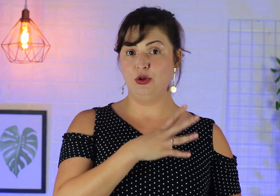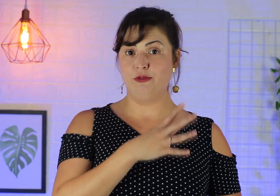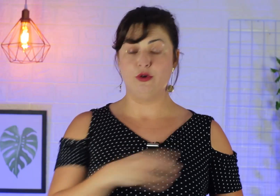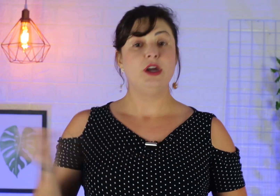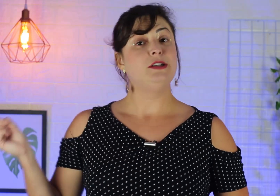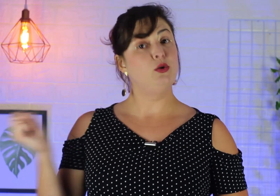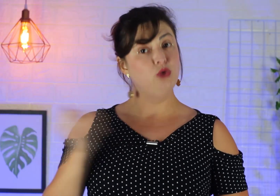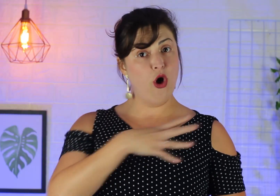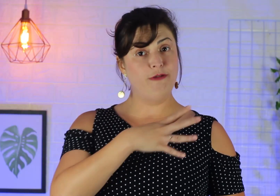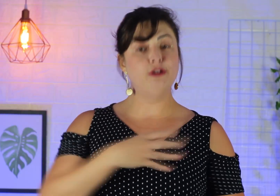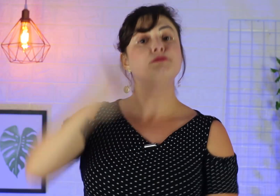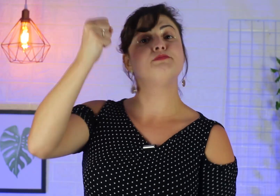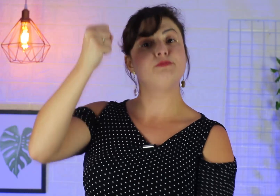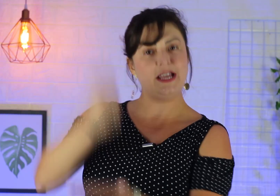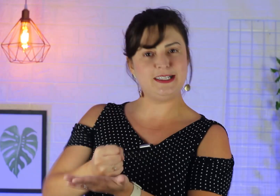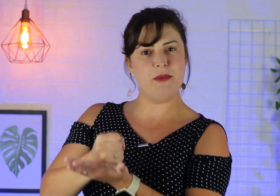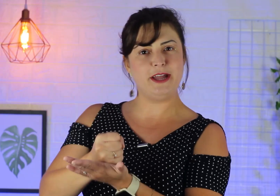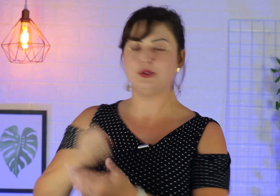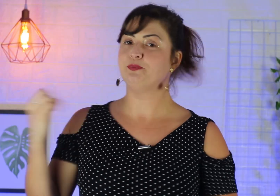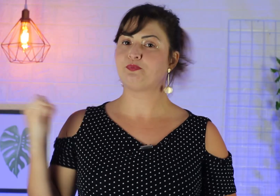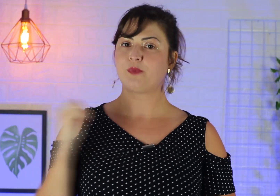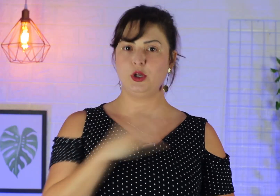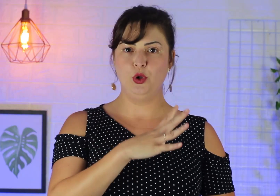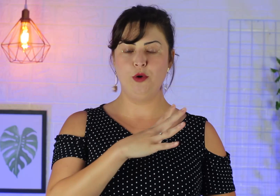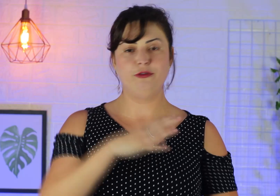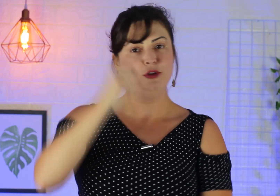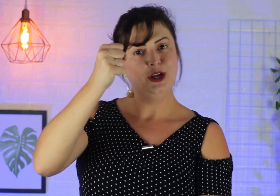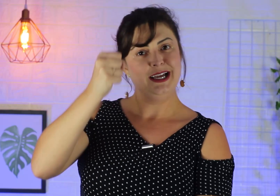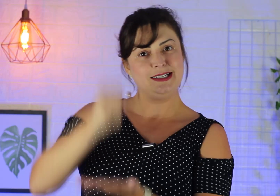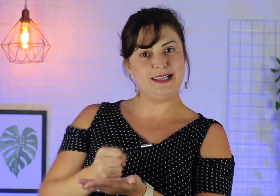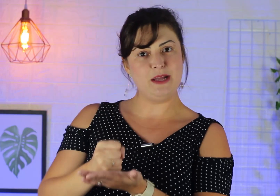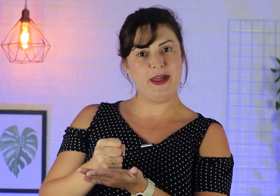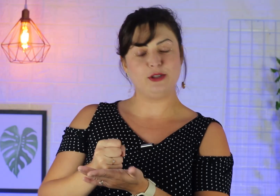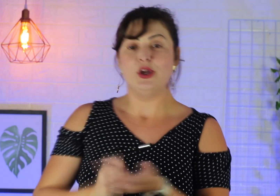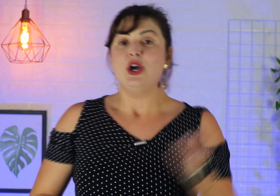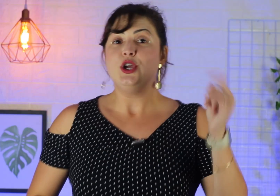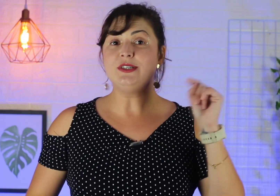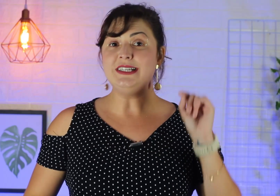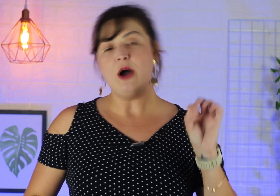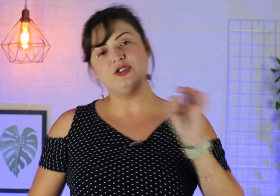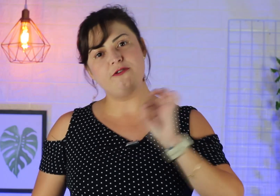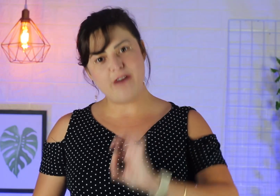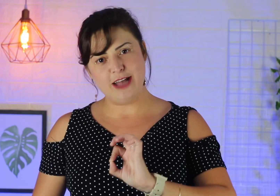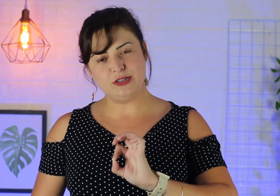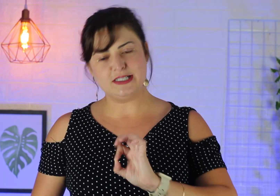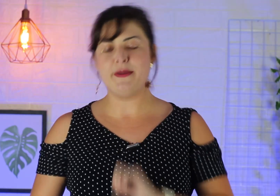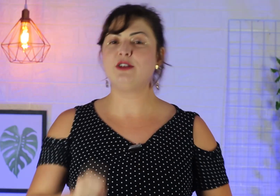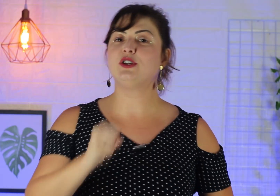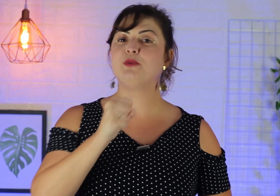novo. Então, Novo testamento. Novo testamento. E o sinal de velho testamento, nós